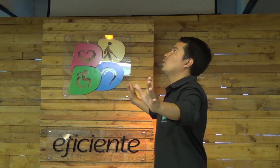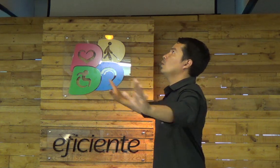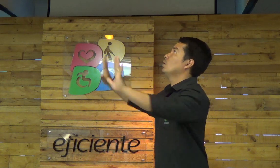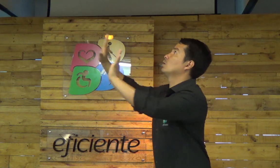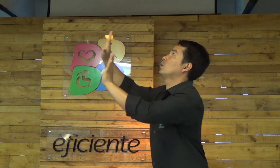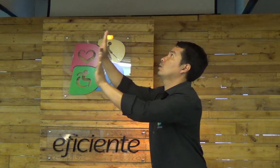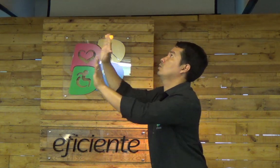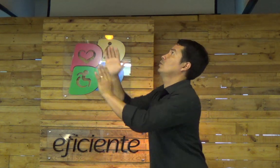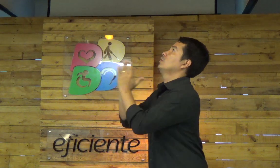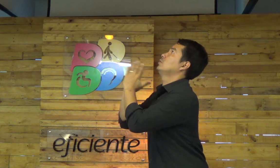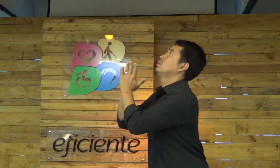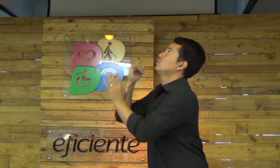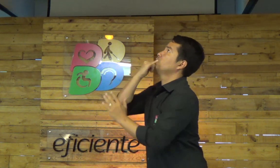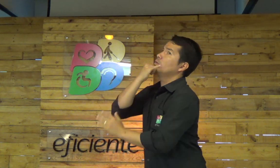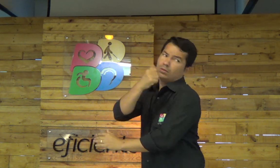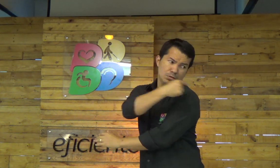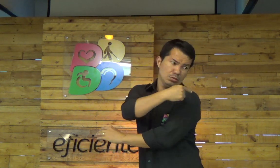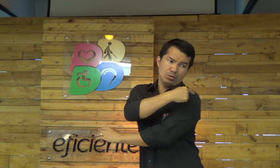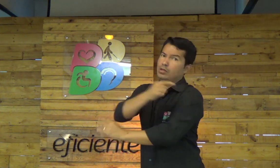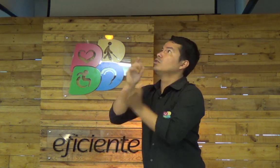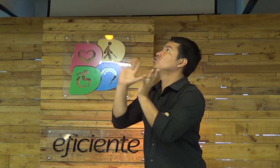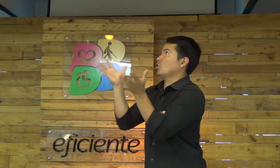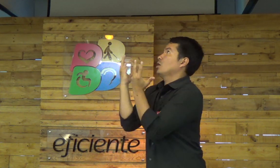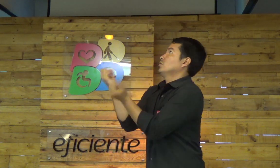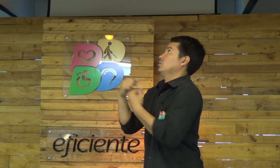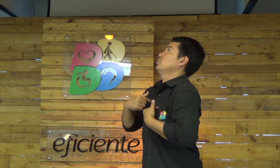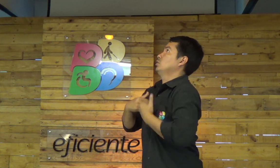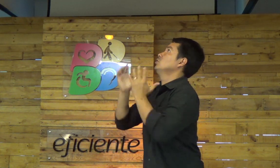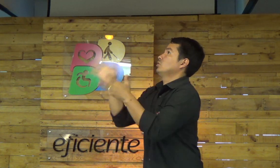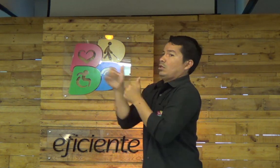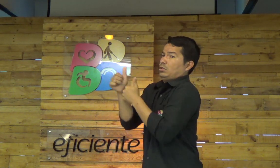Quando Deus olha para a gente, Ele não olha a gente, Ele olha Jesus.